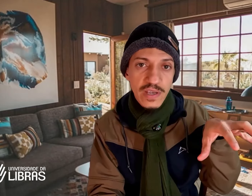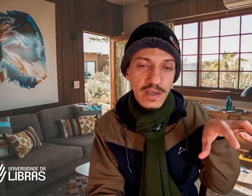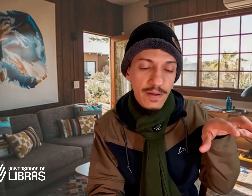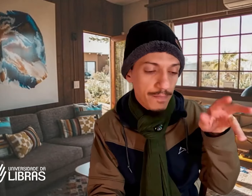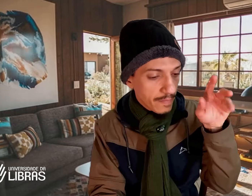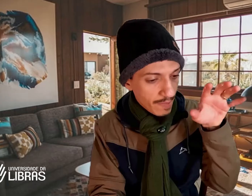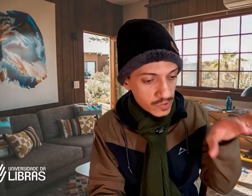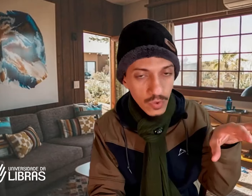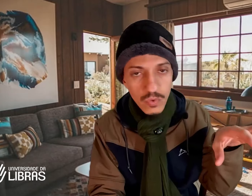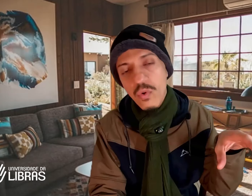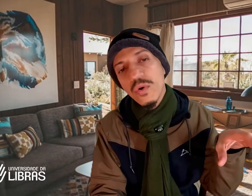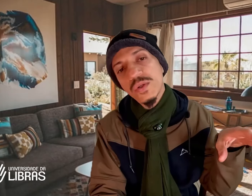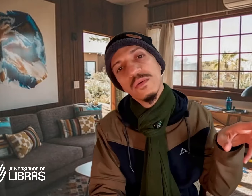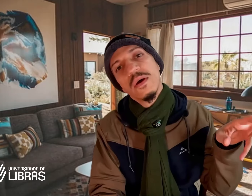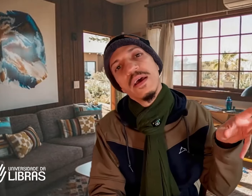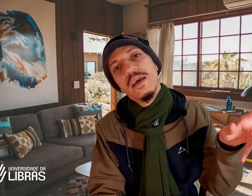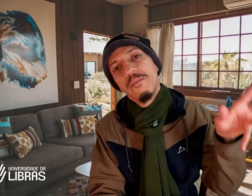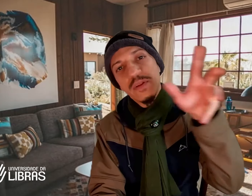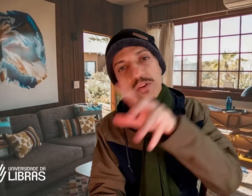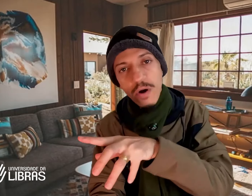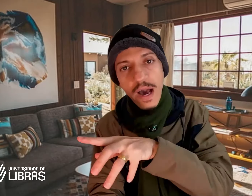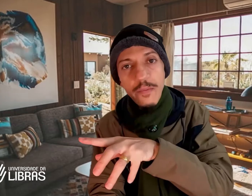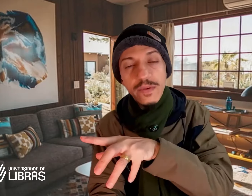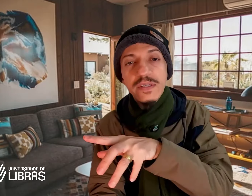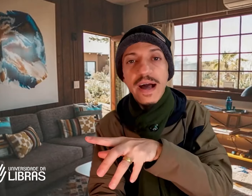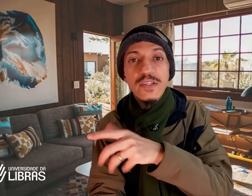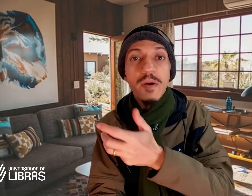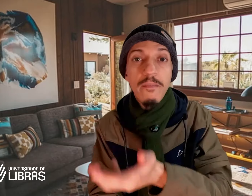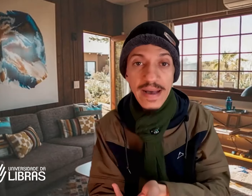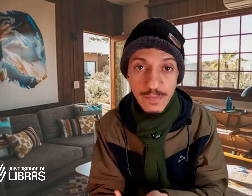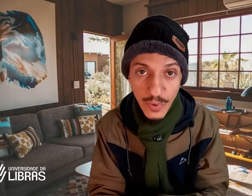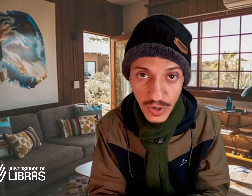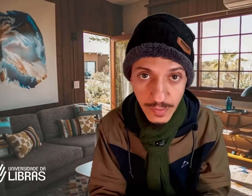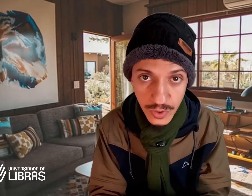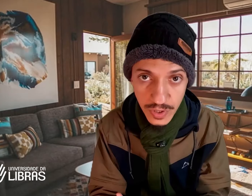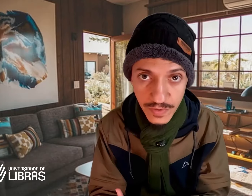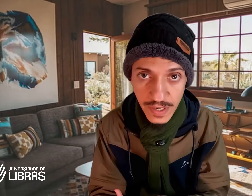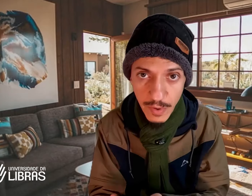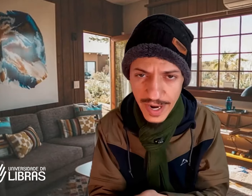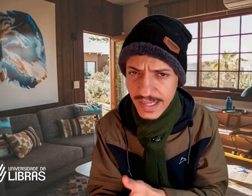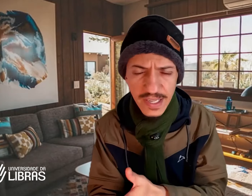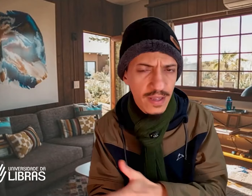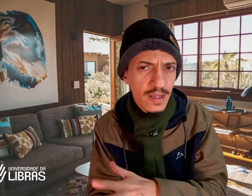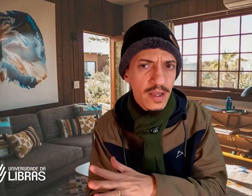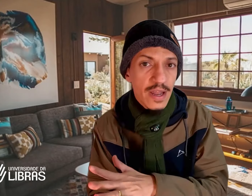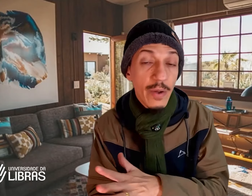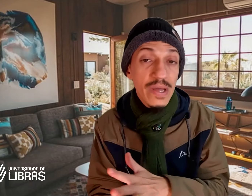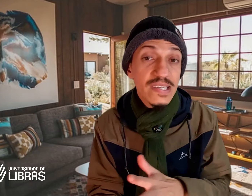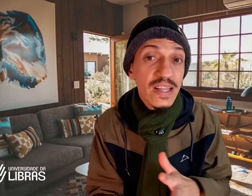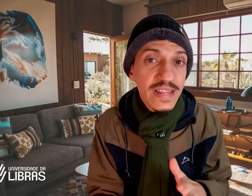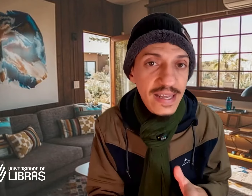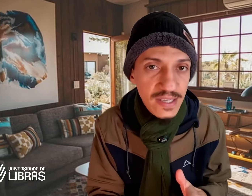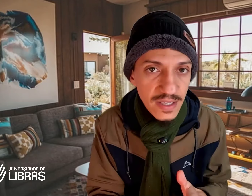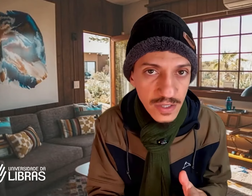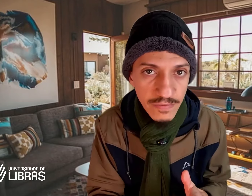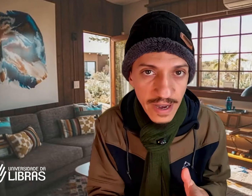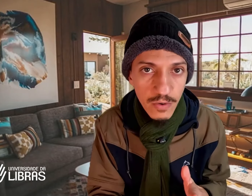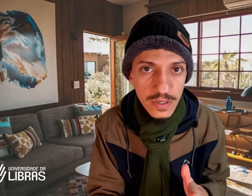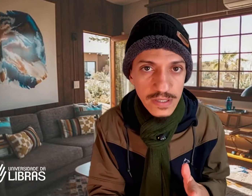passou no concurso e poder trocar para uma cidade mais próxima de onde você mora. Que assim, não é certeza que isso vai acontecer,